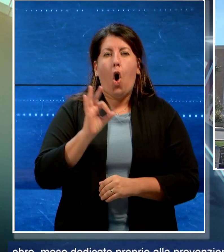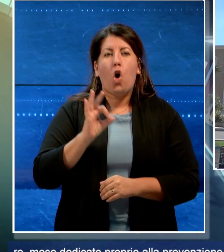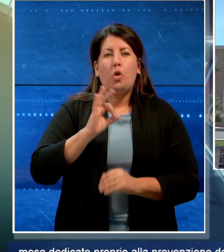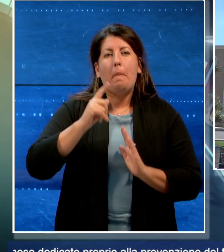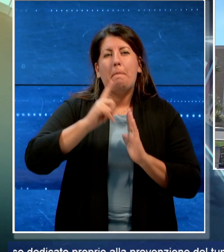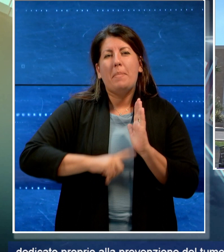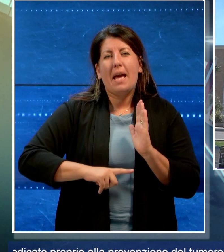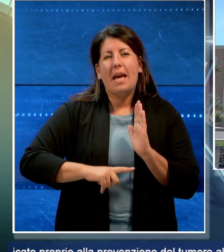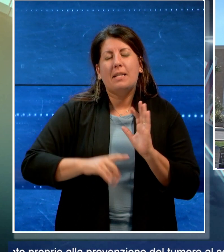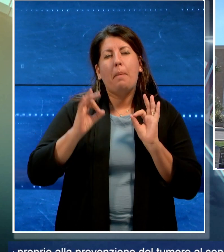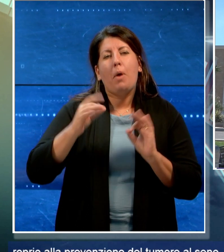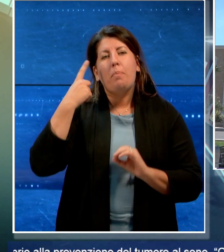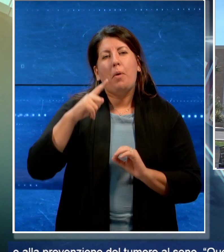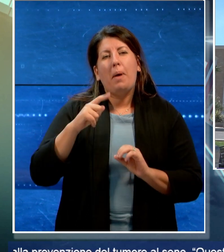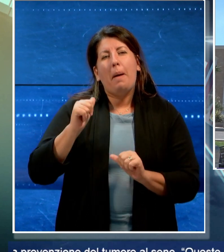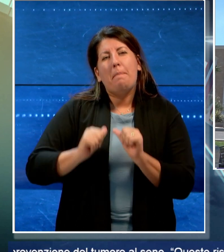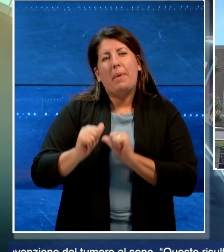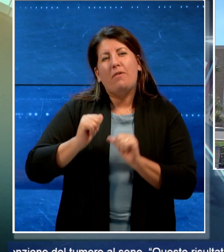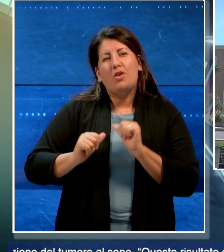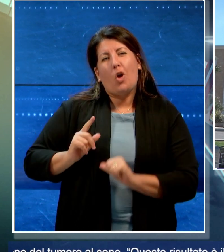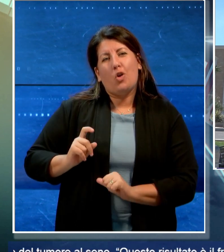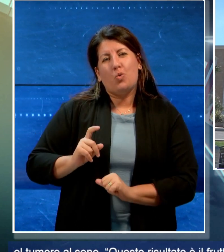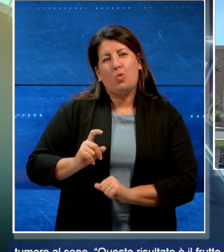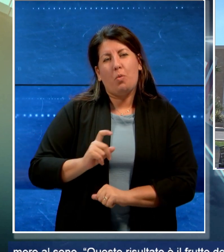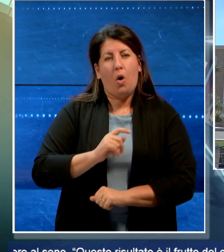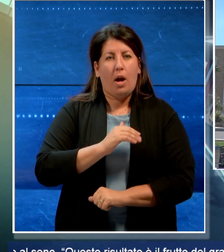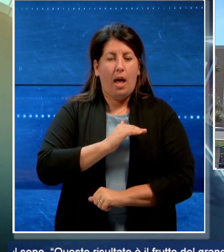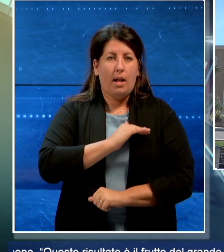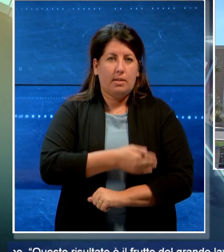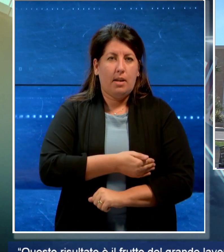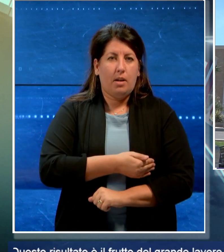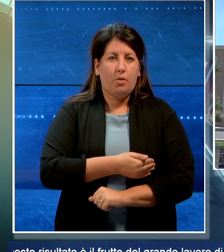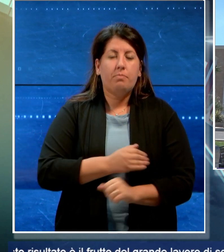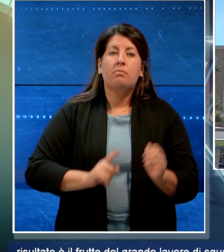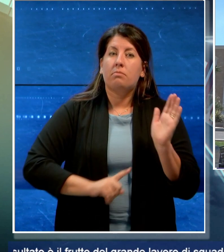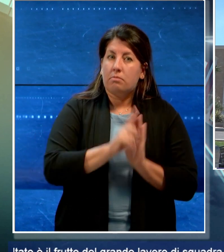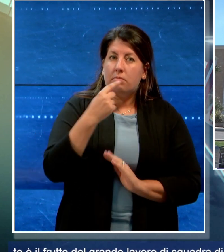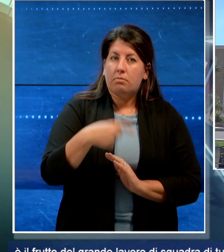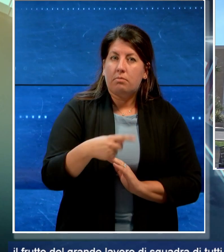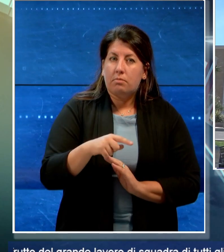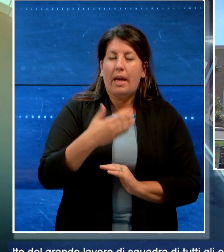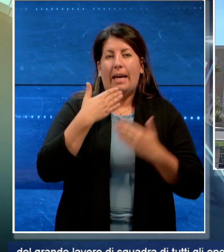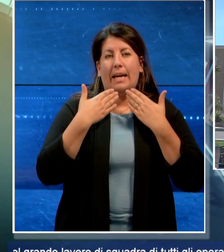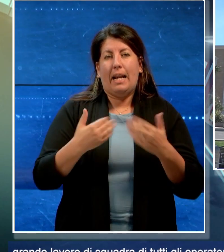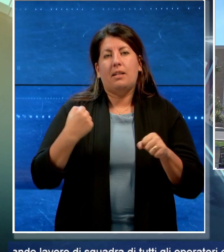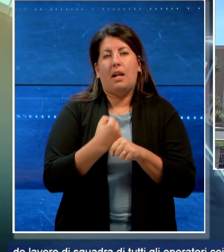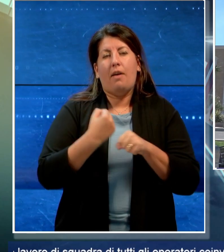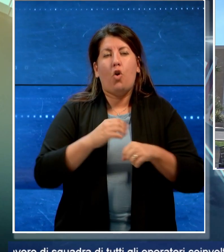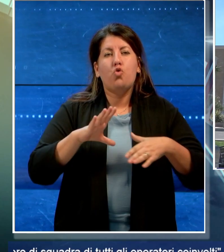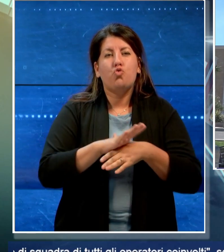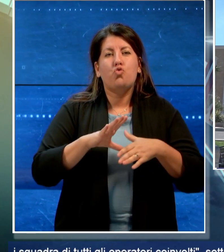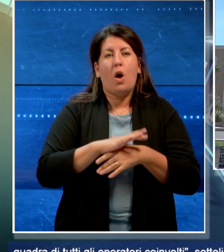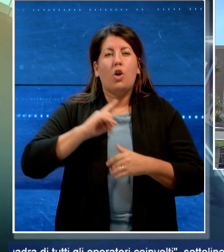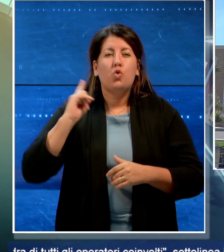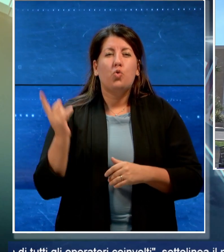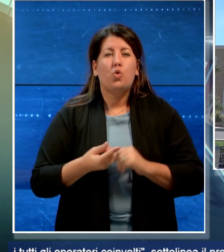alla prevenzione del tumore del seno. Questo risultato è il frutto del grande lavoro di squadra di tutti gli operatori